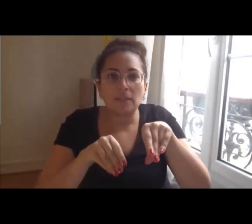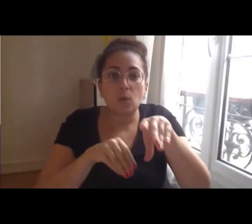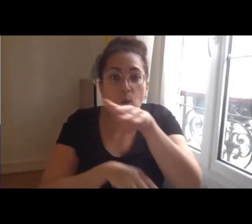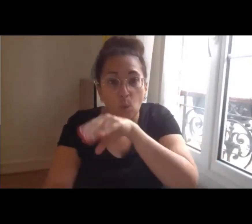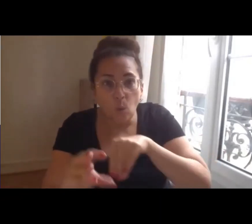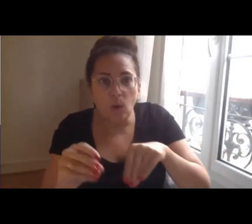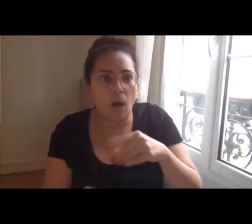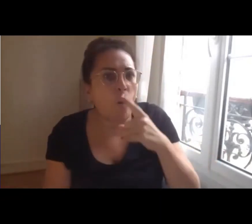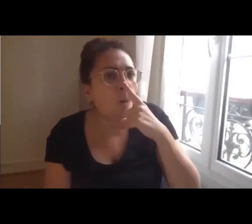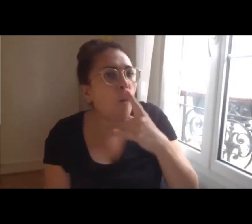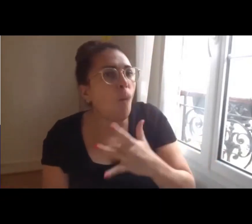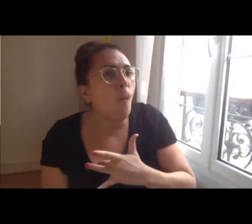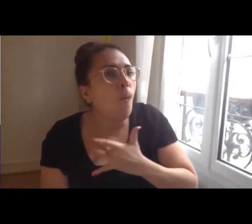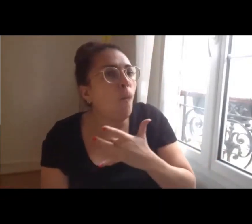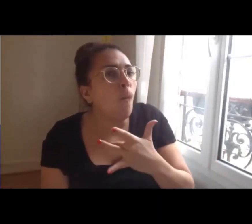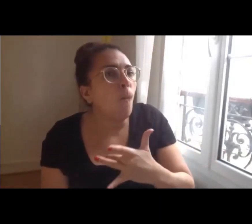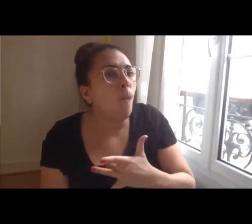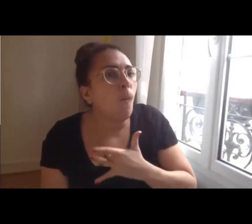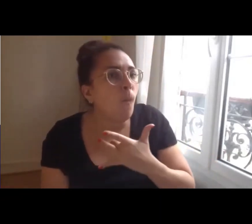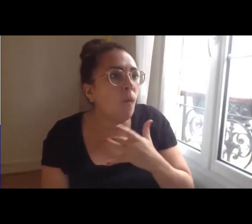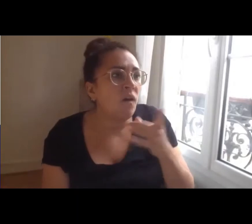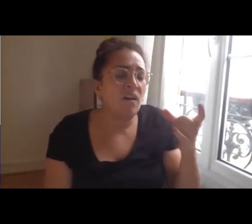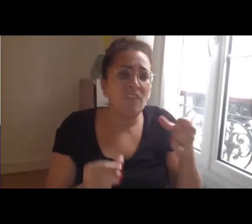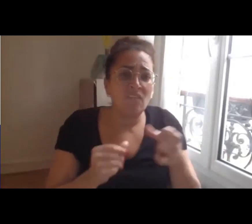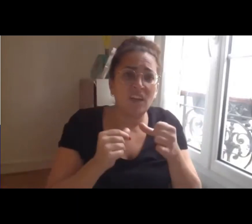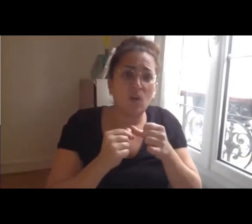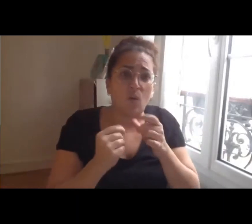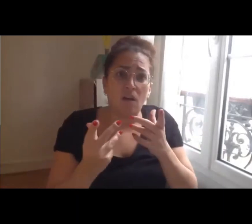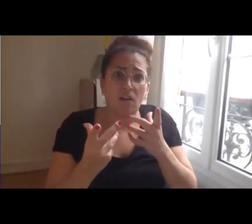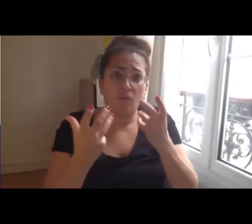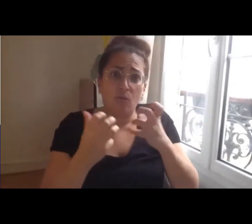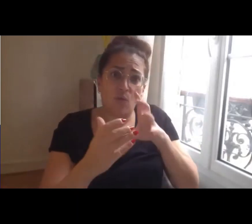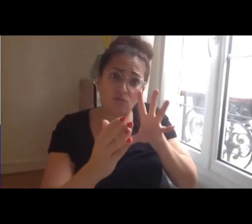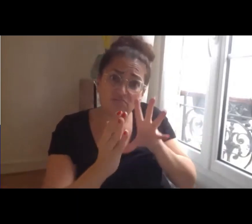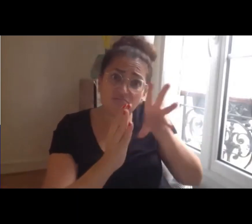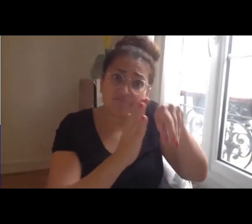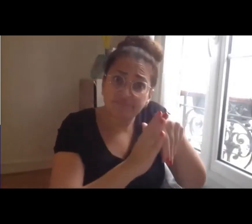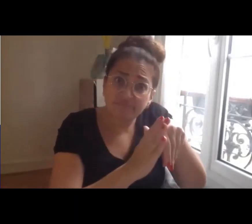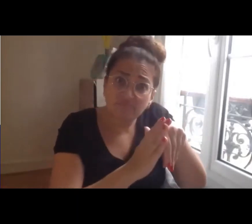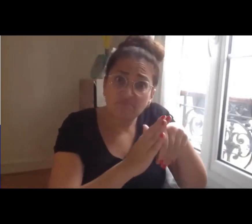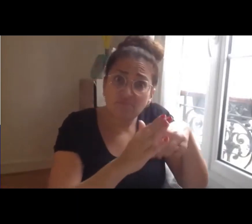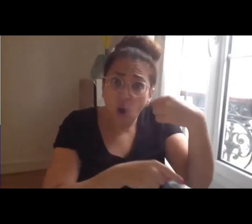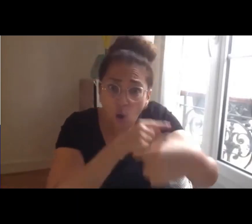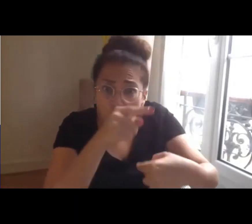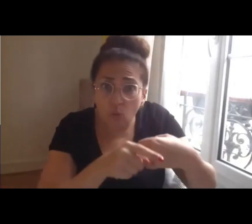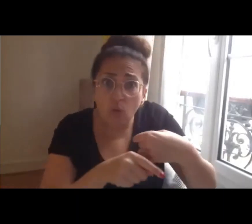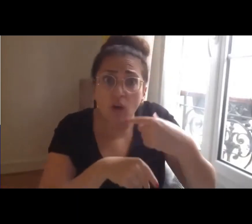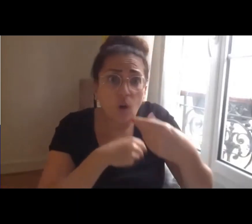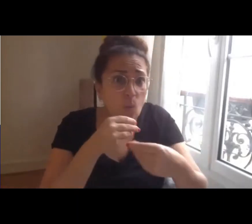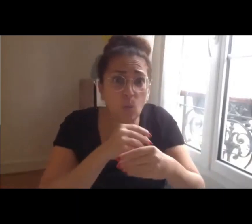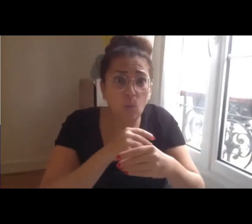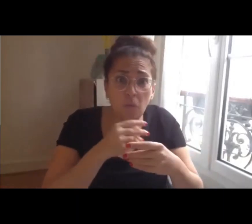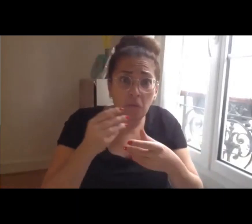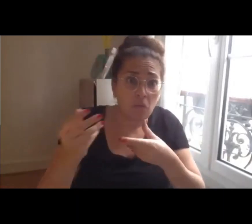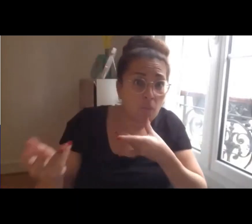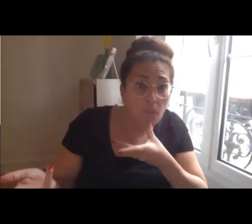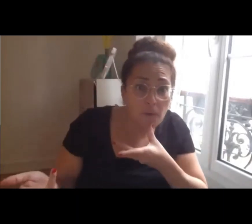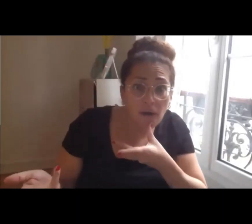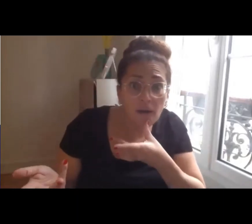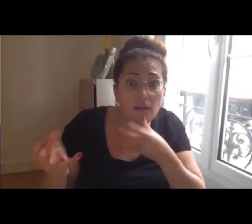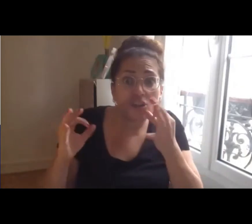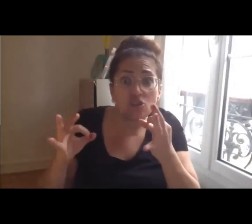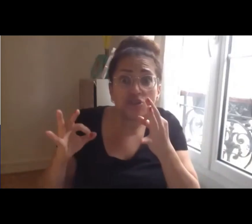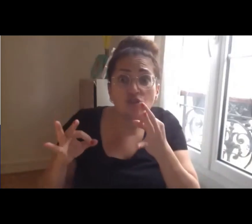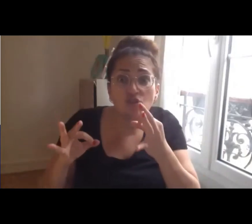peuvent à un moment donné être impliqués vous rejoindre et être associés à vos travaux c'est le cas notamment d'une question qui est